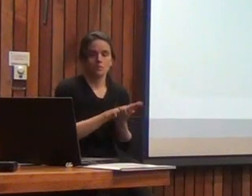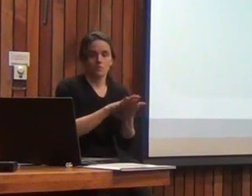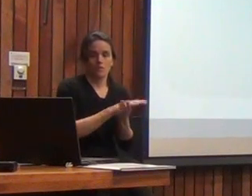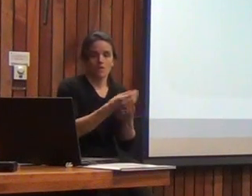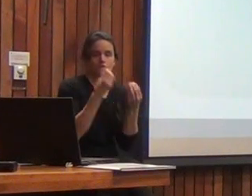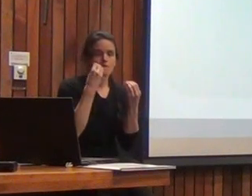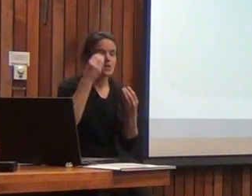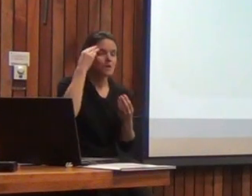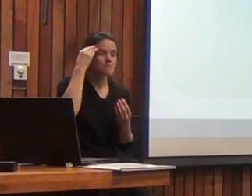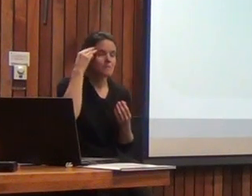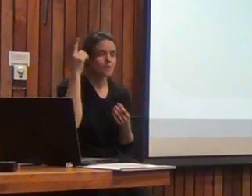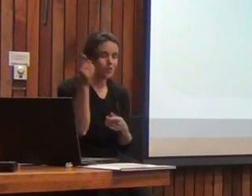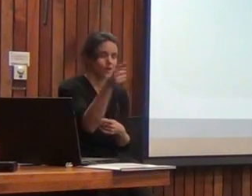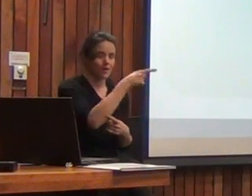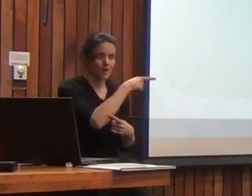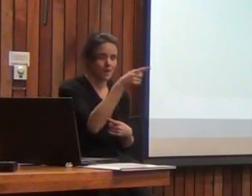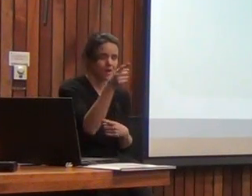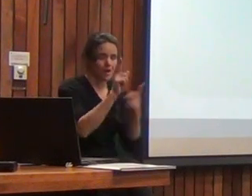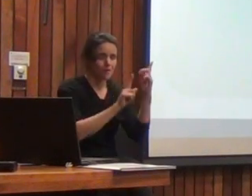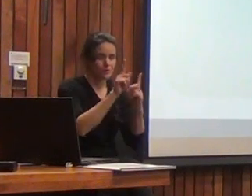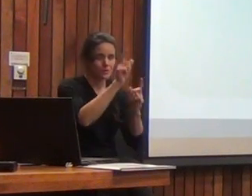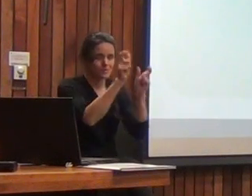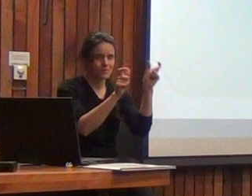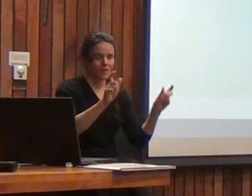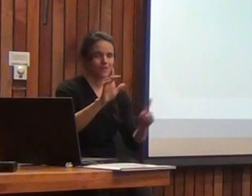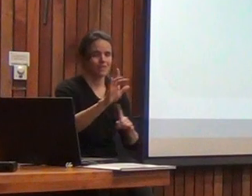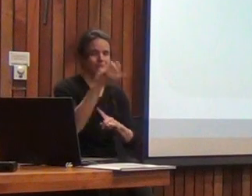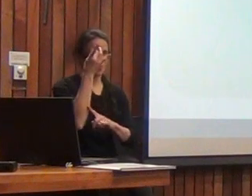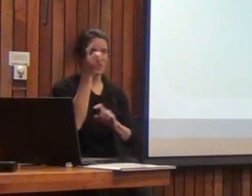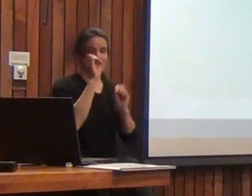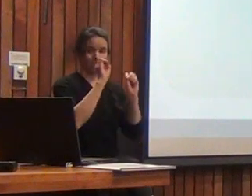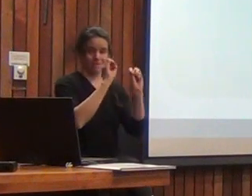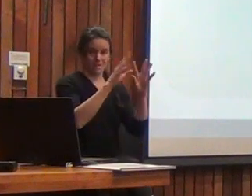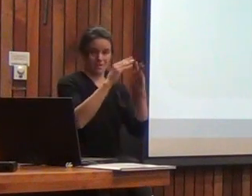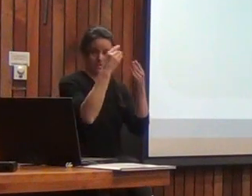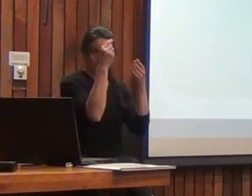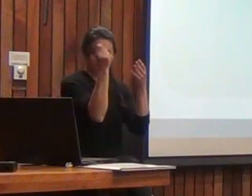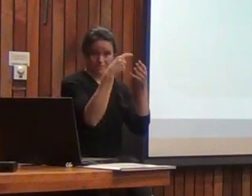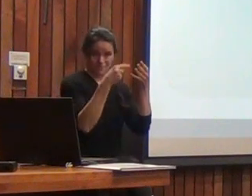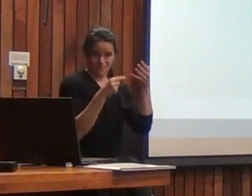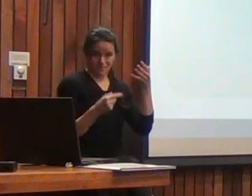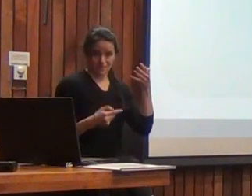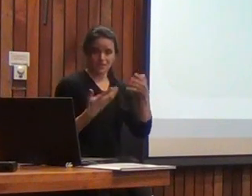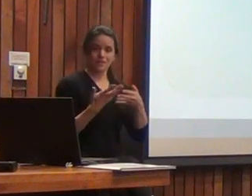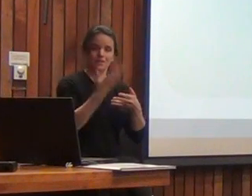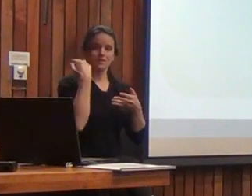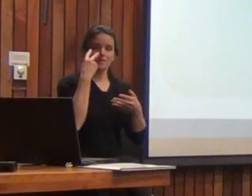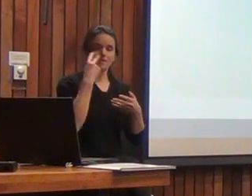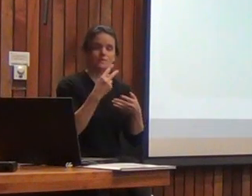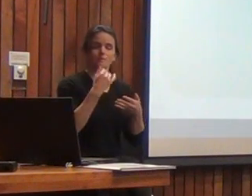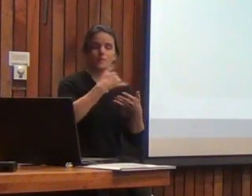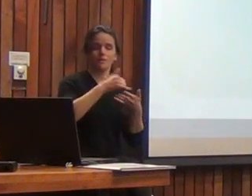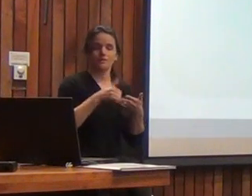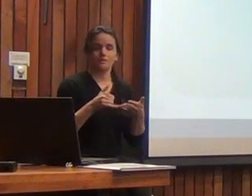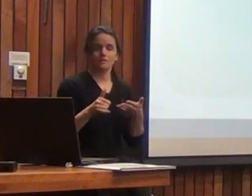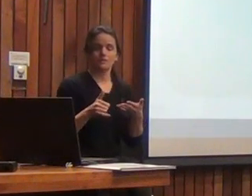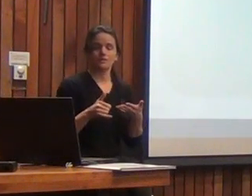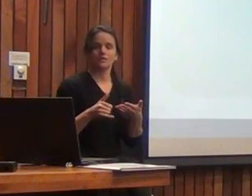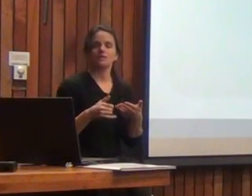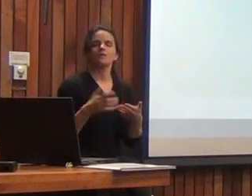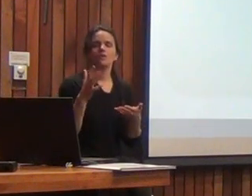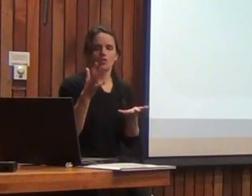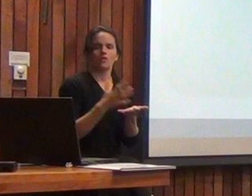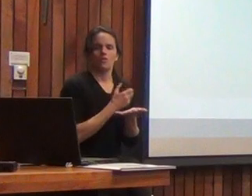se van a dar cuenta que con las 10 subpruebas que habíamos aplicado para obtener los índices también